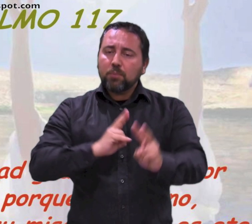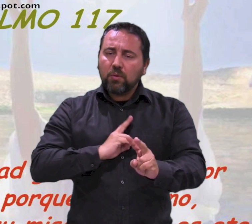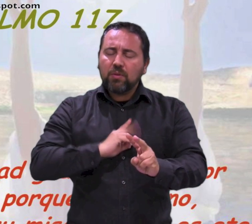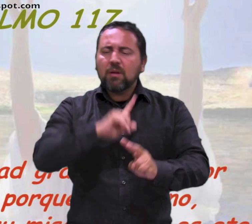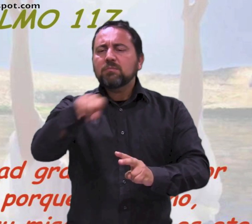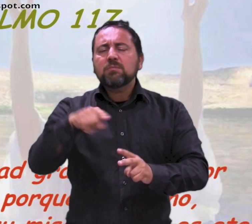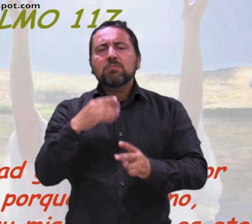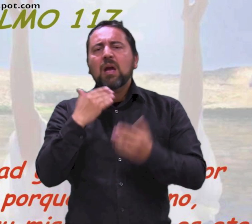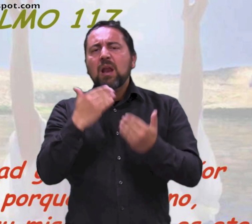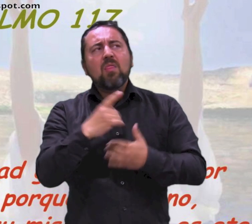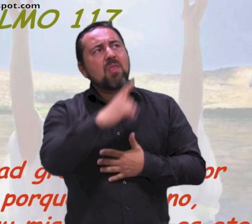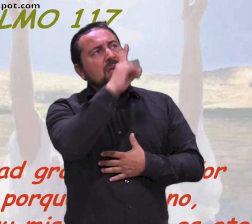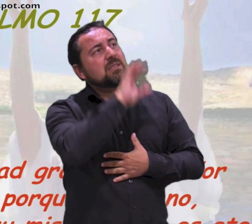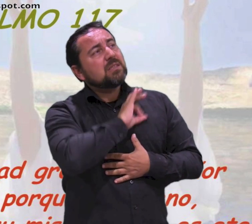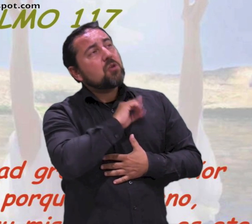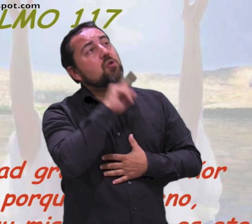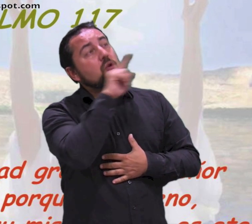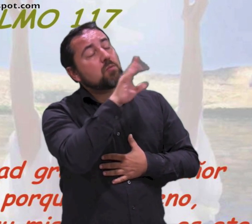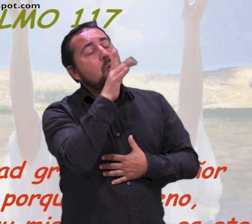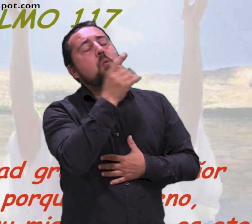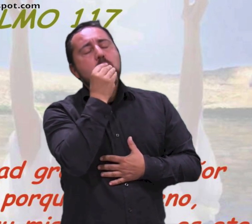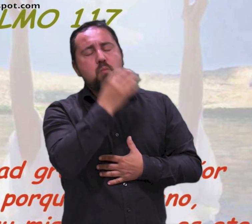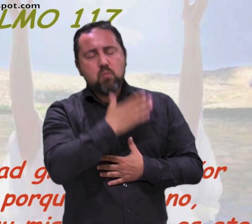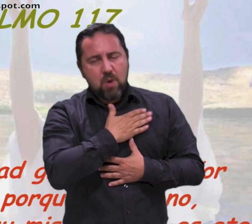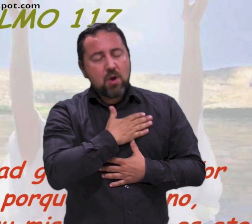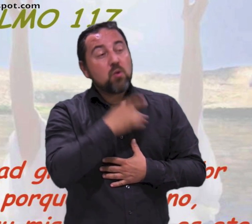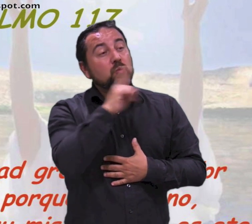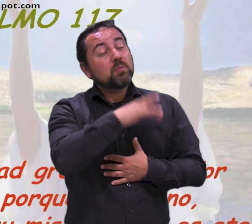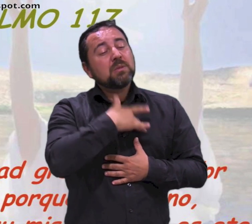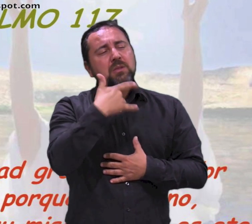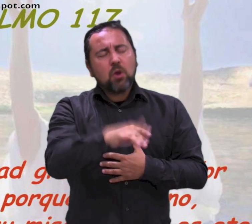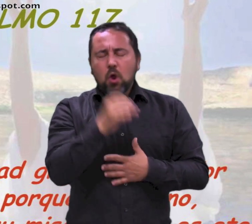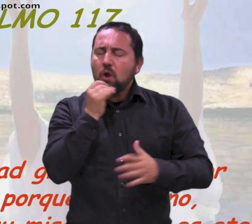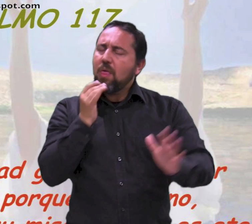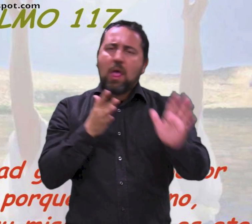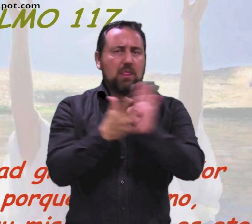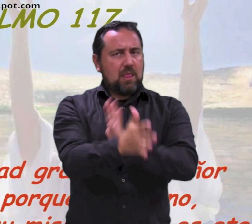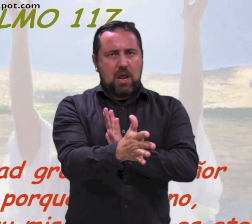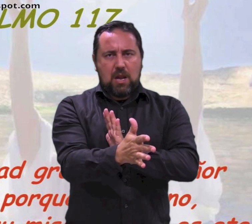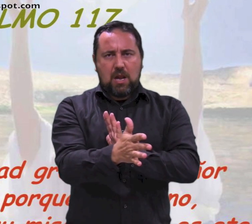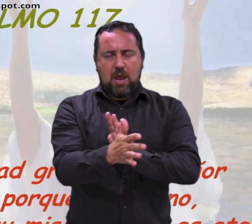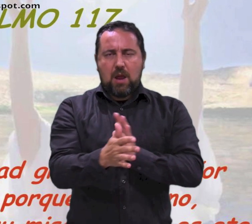Respondemos. Dad gracias al Señor porque es bueno, porque es eterna su misericordia.